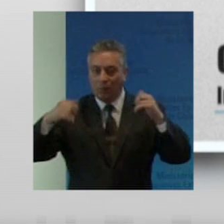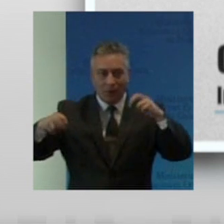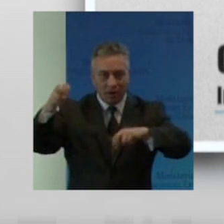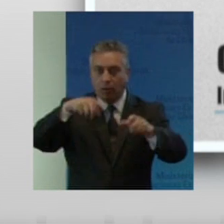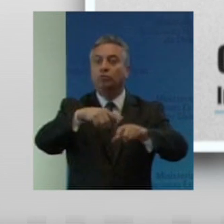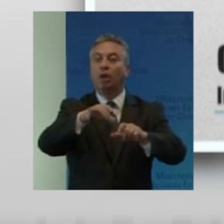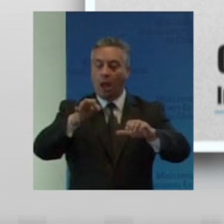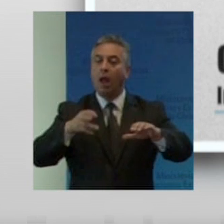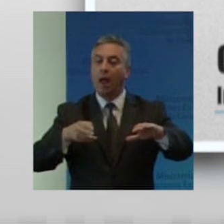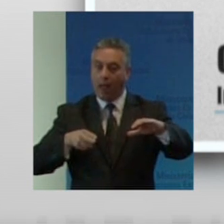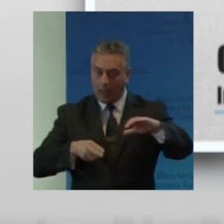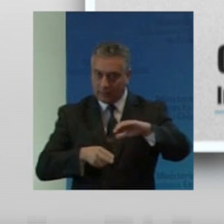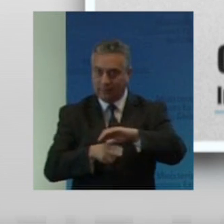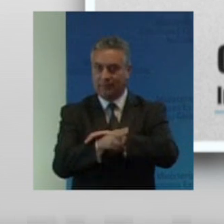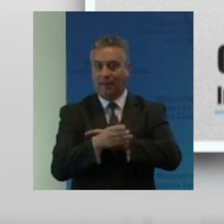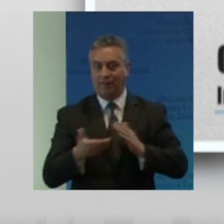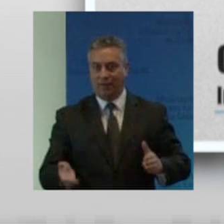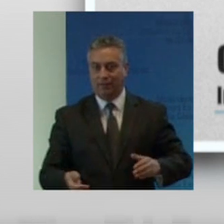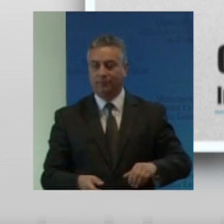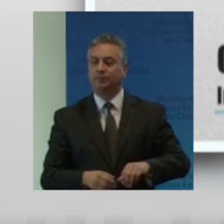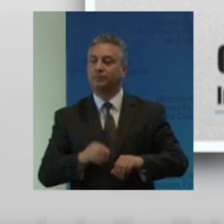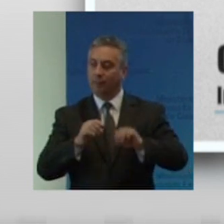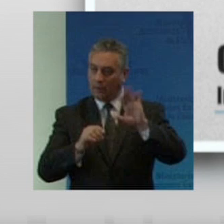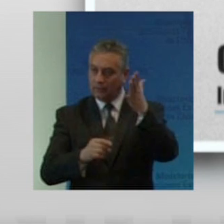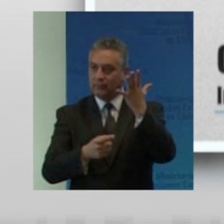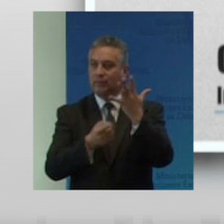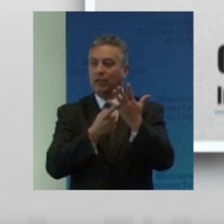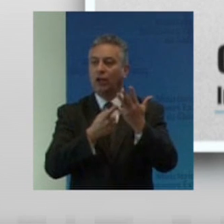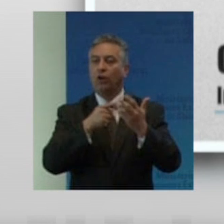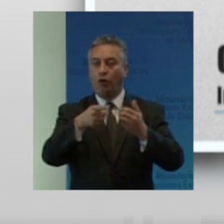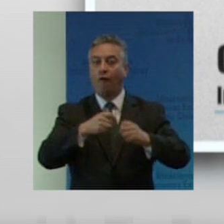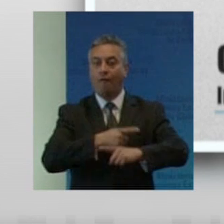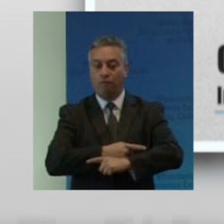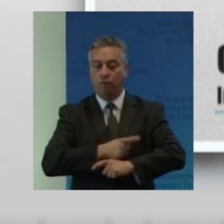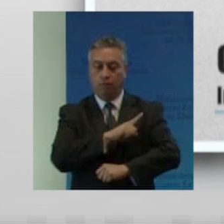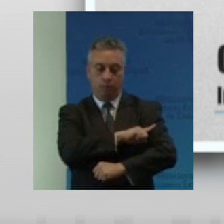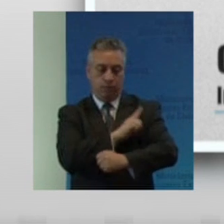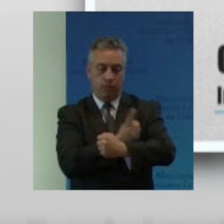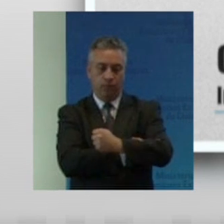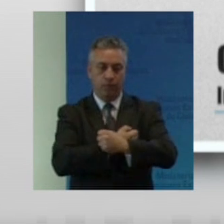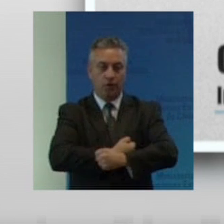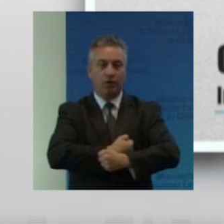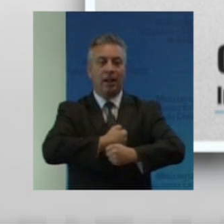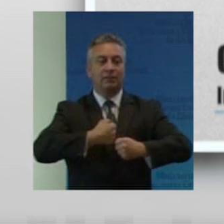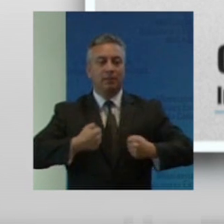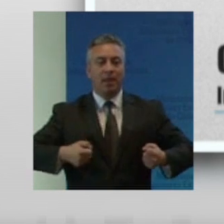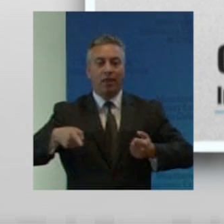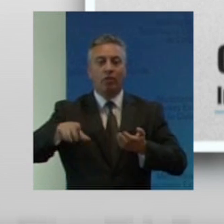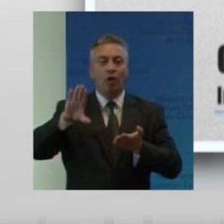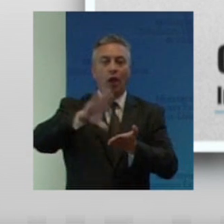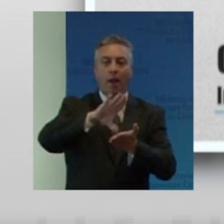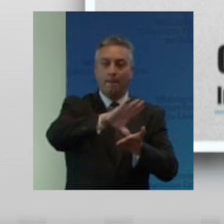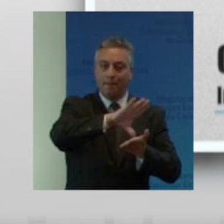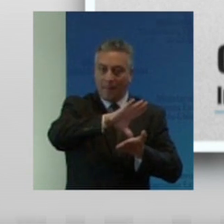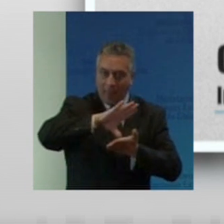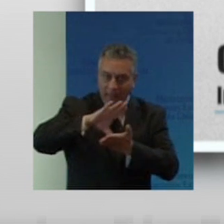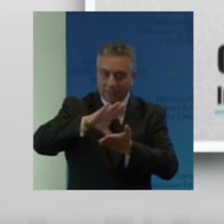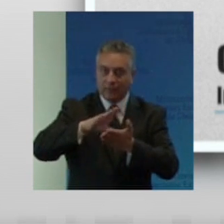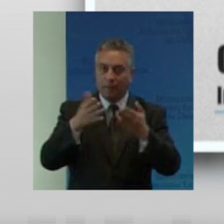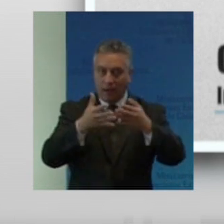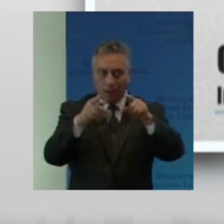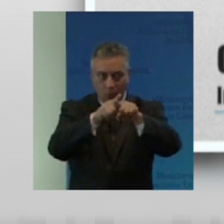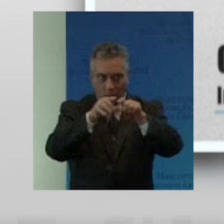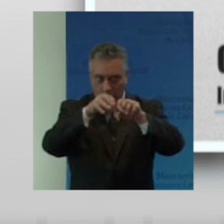fortalecimiento de la capacidad de los países para desgrosar